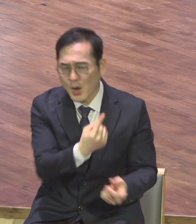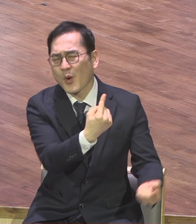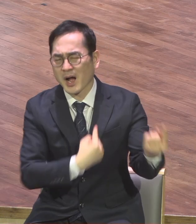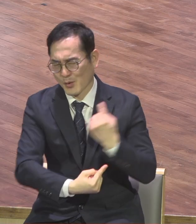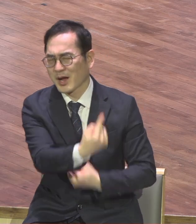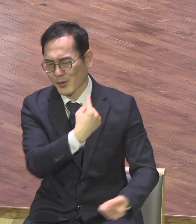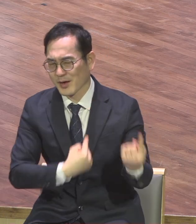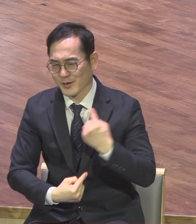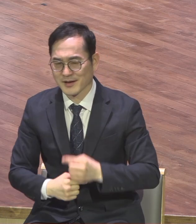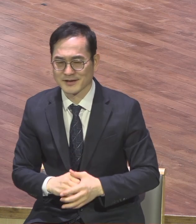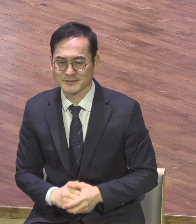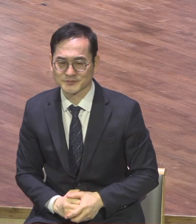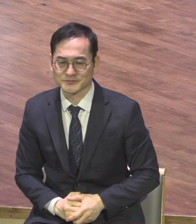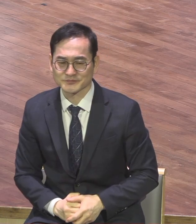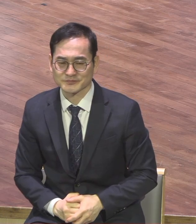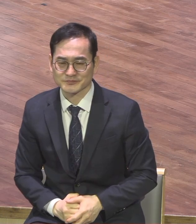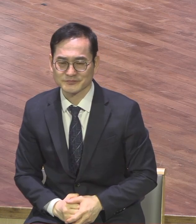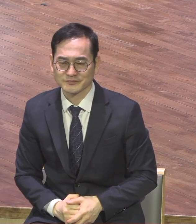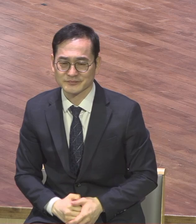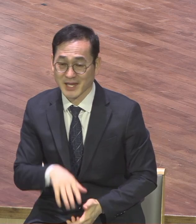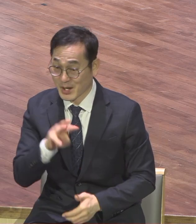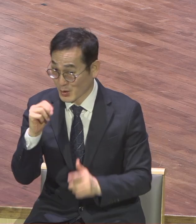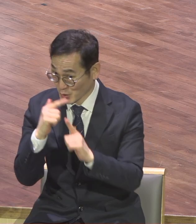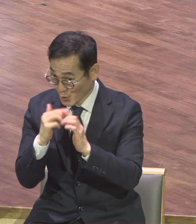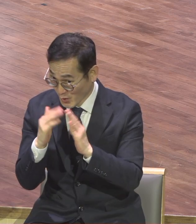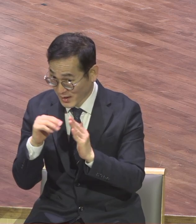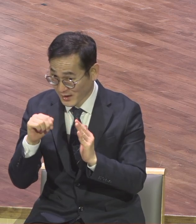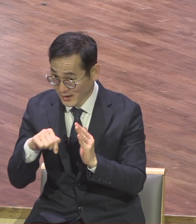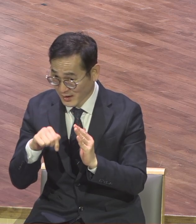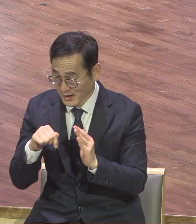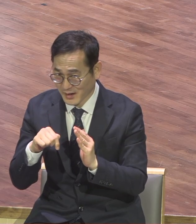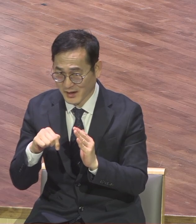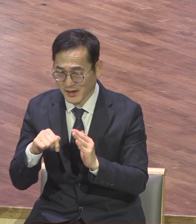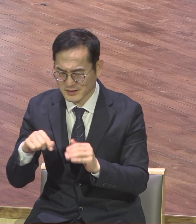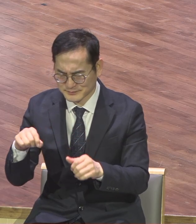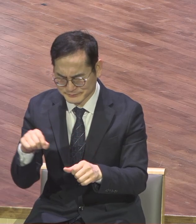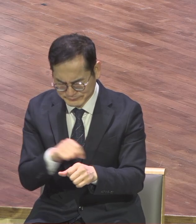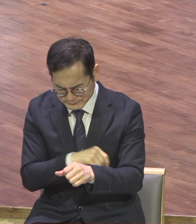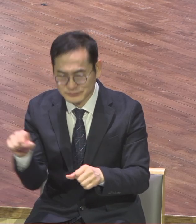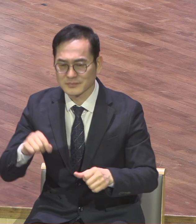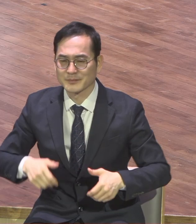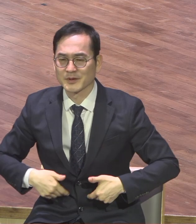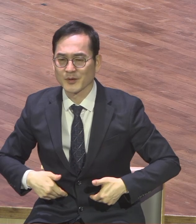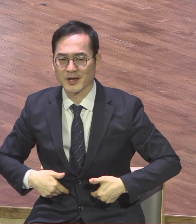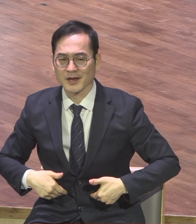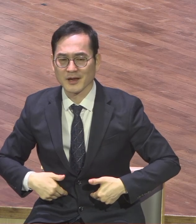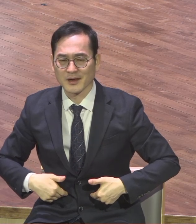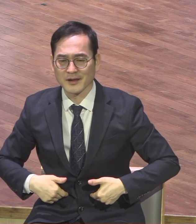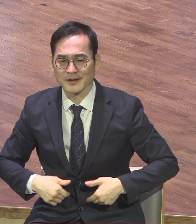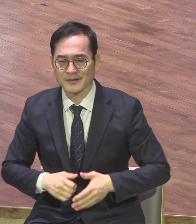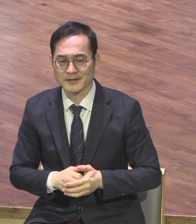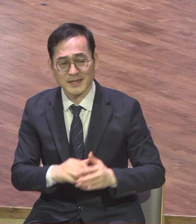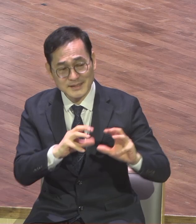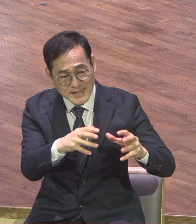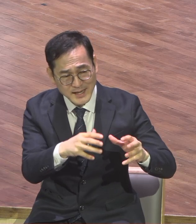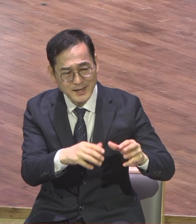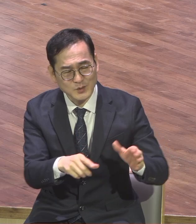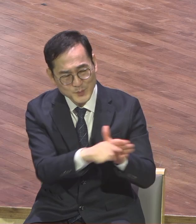영교가 달라야 됩니다 성도 여러분이 달라야 됩니다 불신자하고 달라야 됩니다 모든 생각